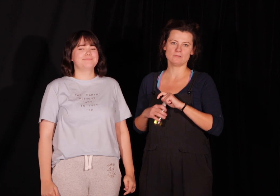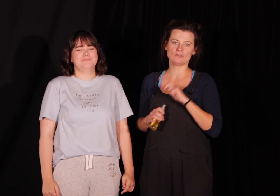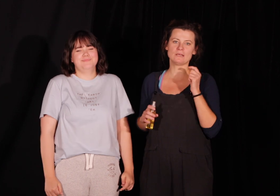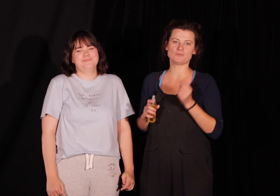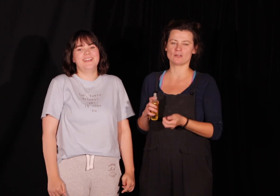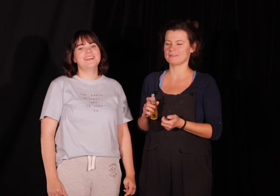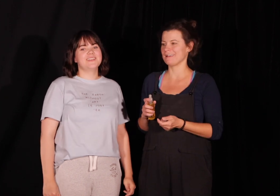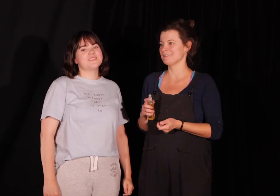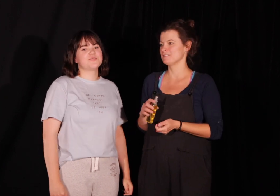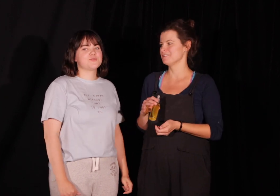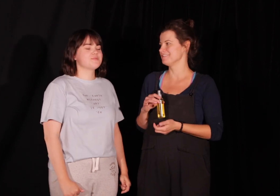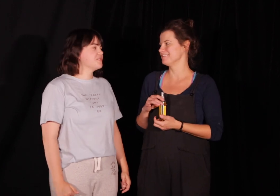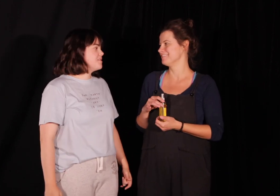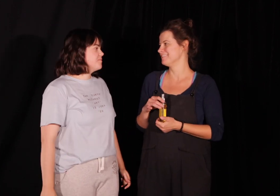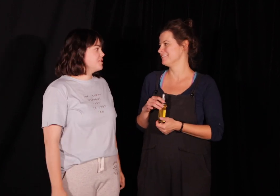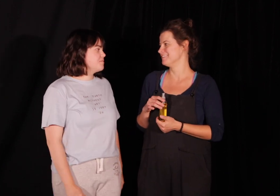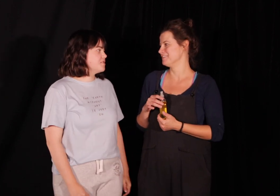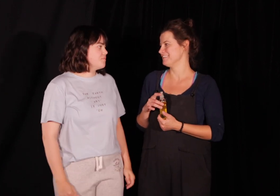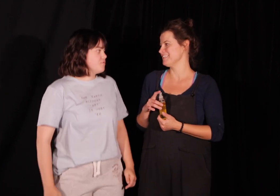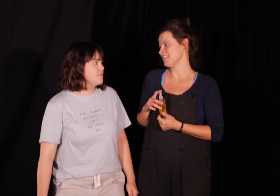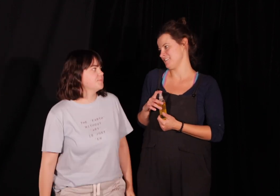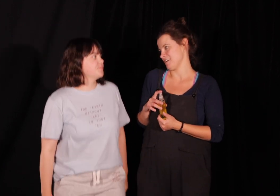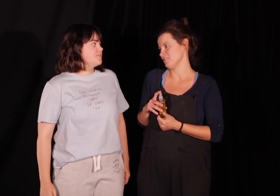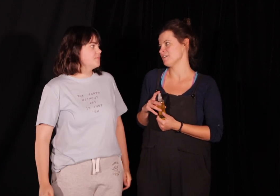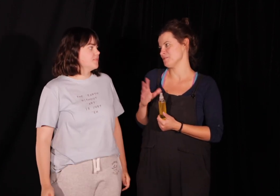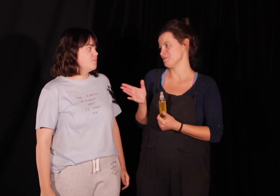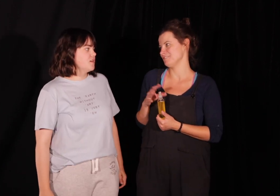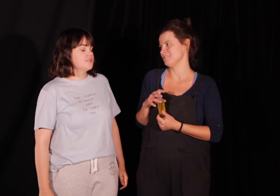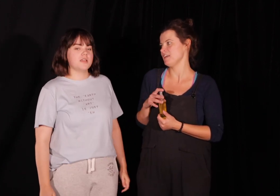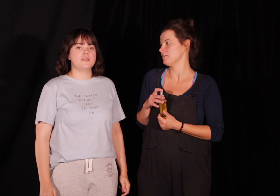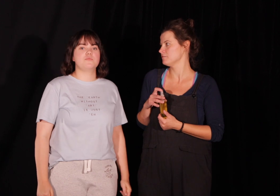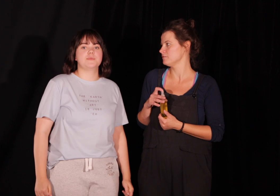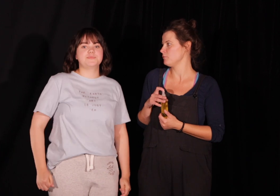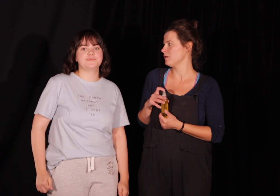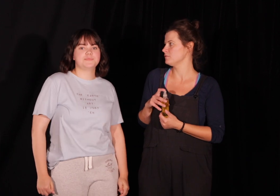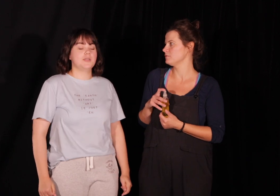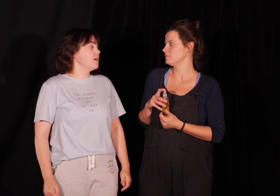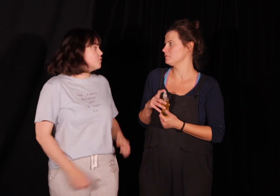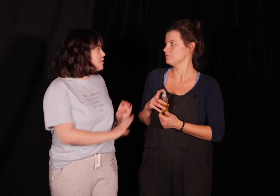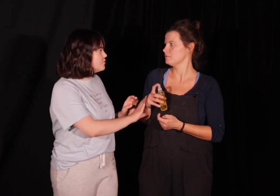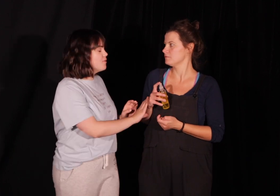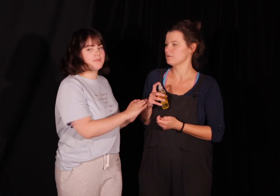no to na początek... W związku z tym żadnym jeszcze nie byłeś? Ja... Zadziałaś? Nie. No nie byłam. Nie byłam. A, no to nie byłeśmy obie.